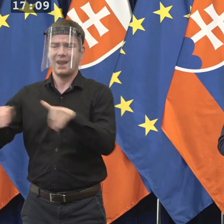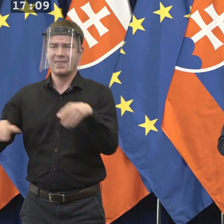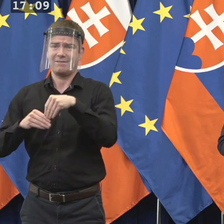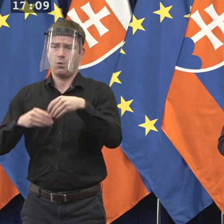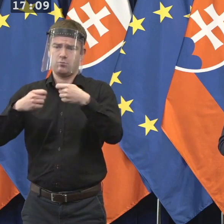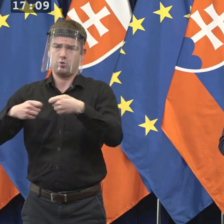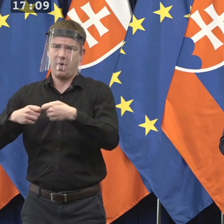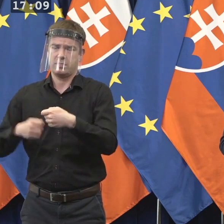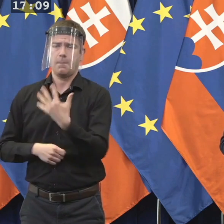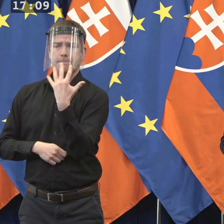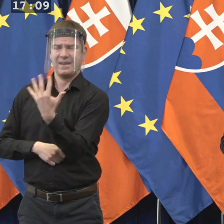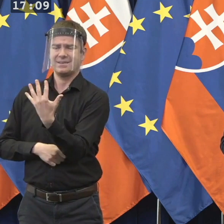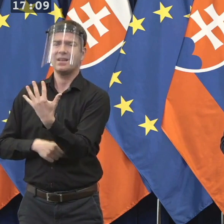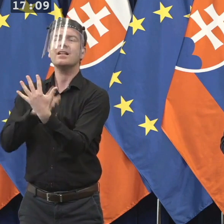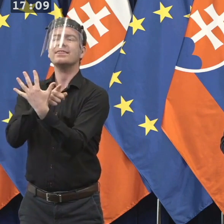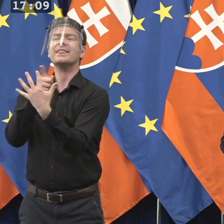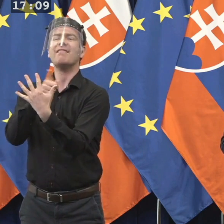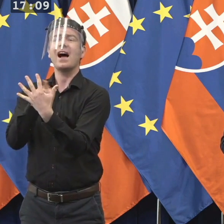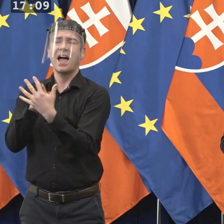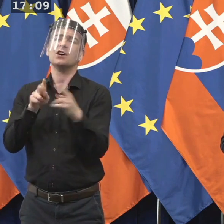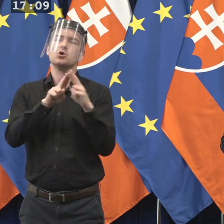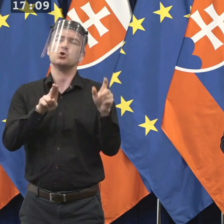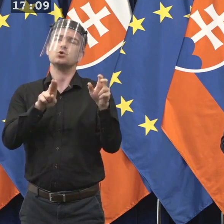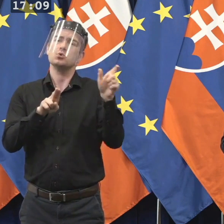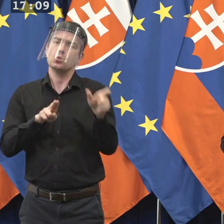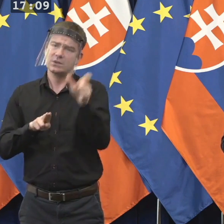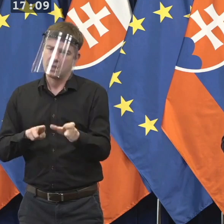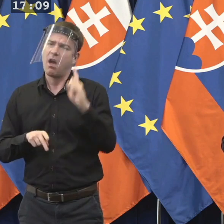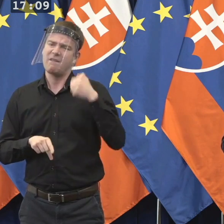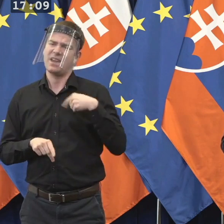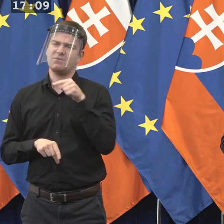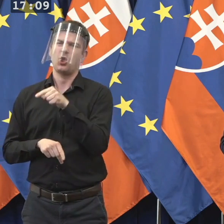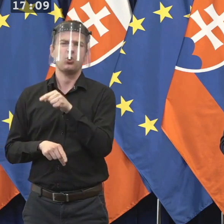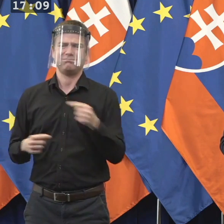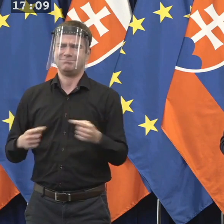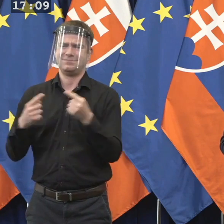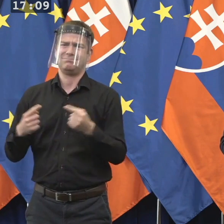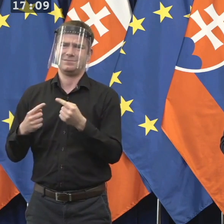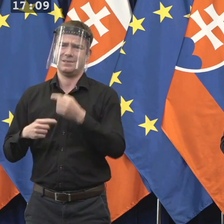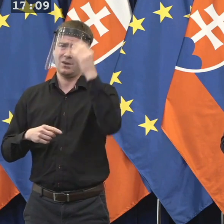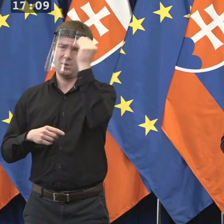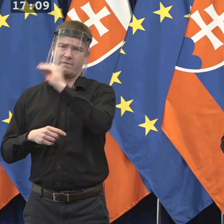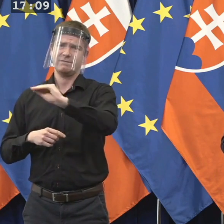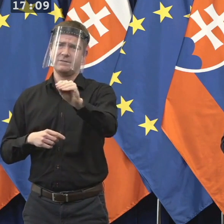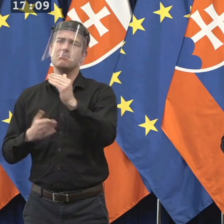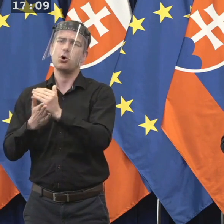programu vyhlásení vlády. A je pravdou, že táto vláda sa zaviazala v programu vyhlásení vlády, že v rámci ústavy